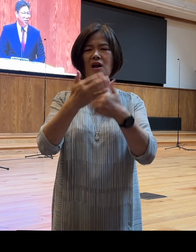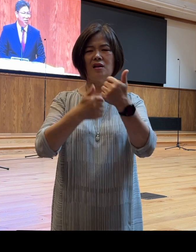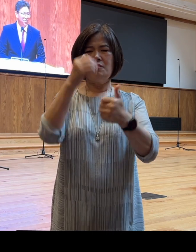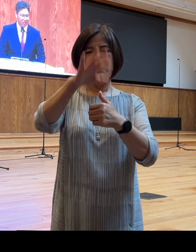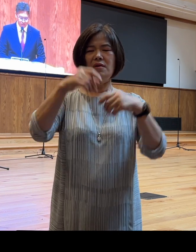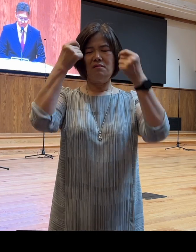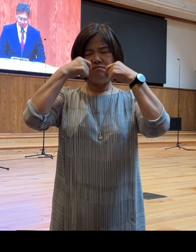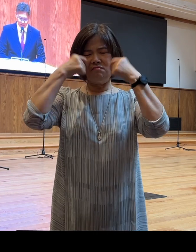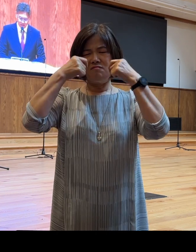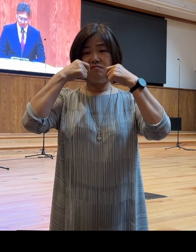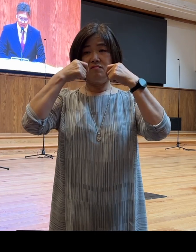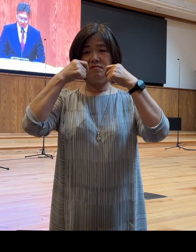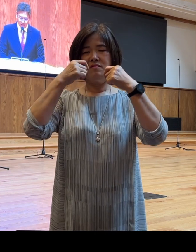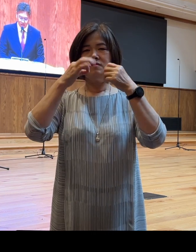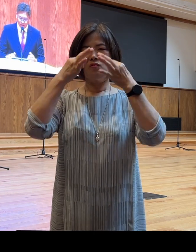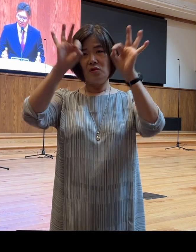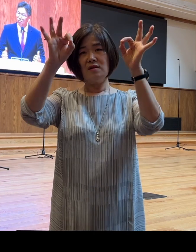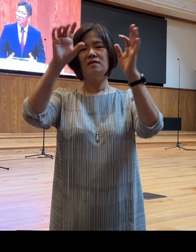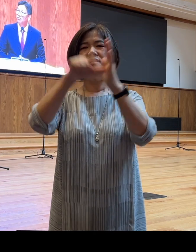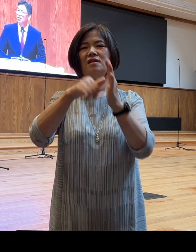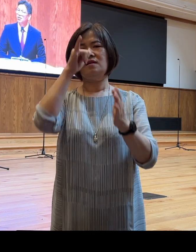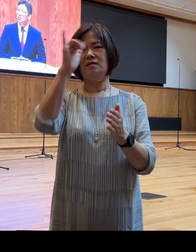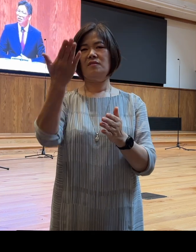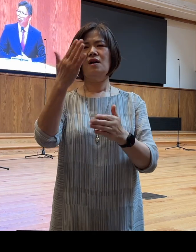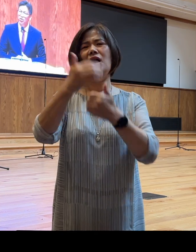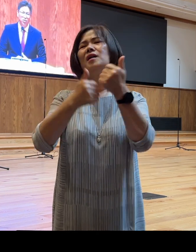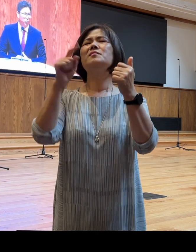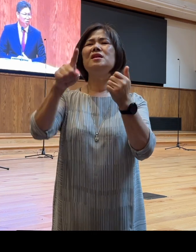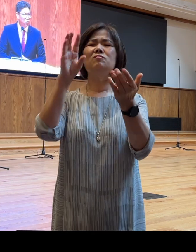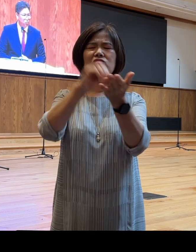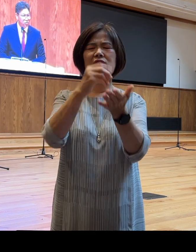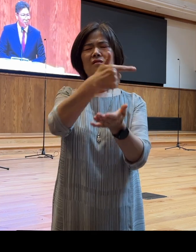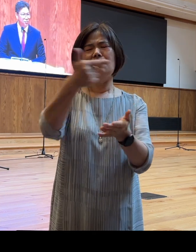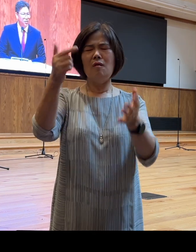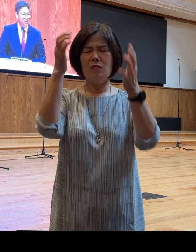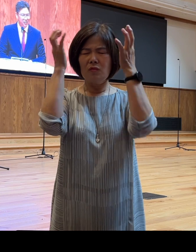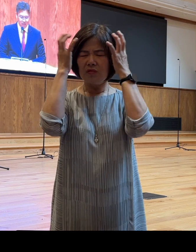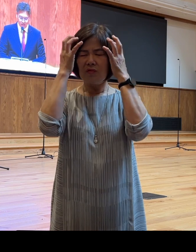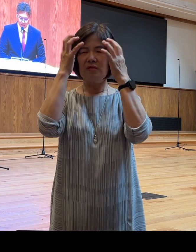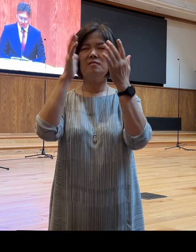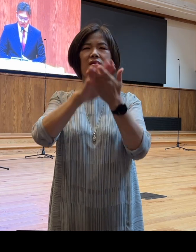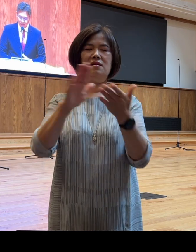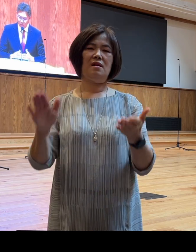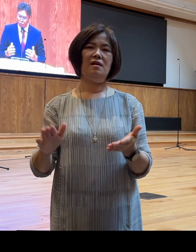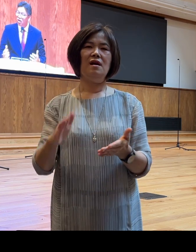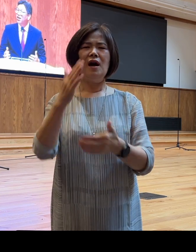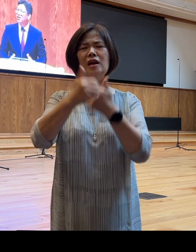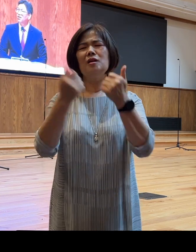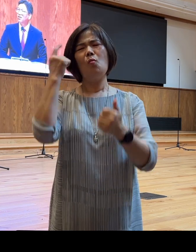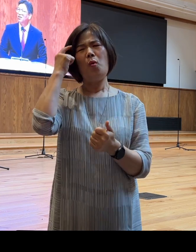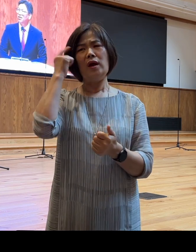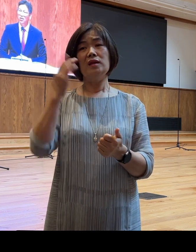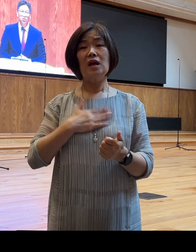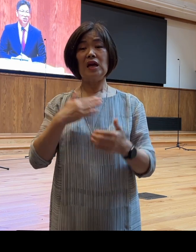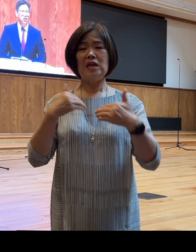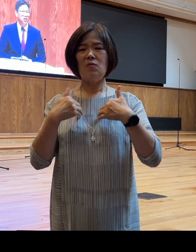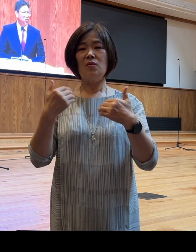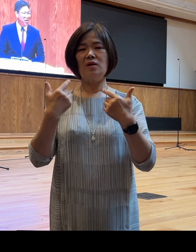있습니다 하나님 이 문제가 너무나 고통스럽습니다 하나님 왜 나에게 이런 일이 일어나야만